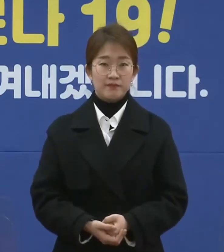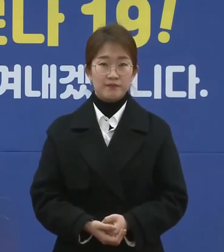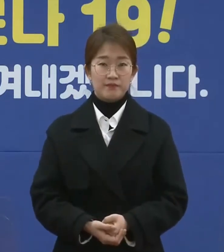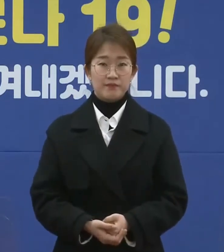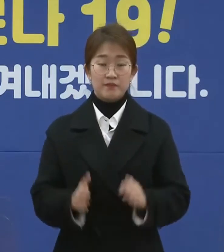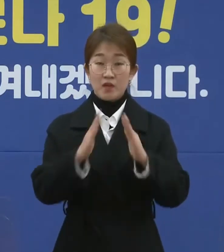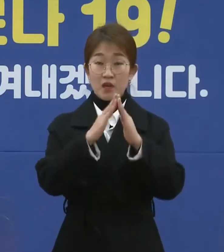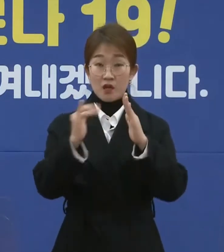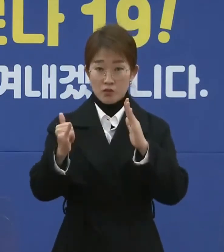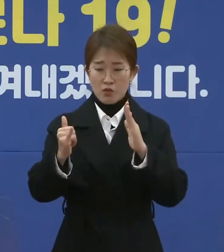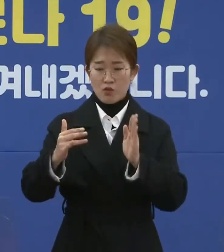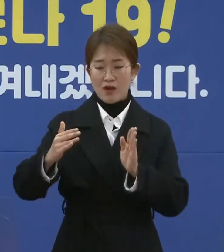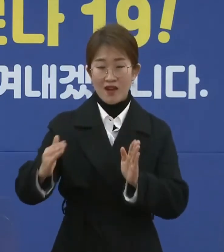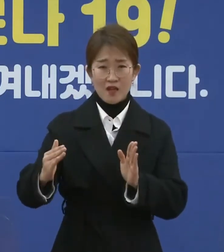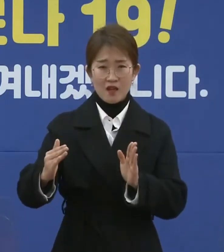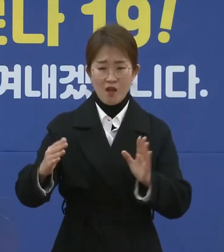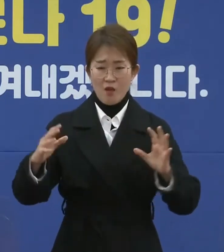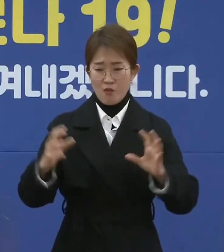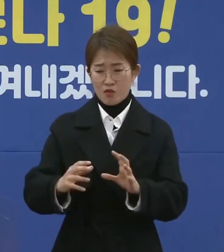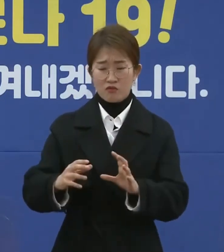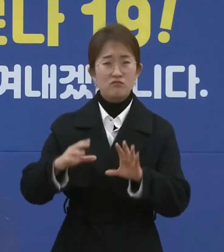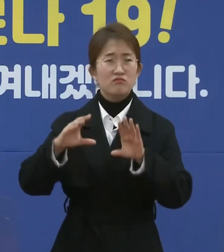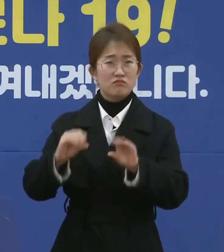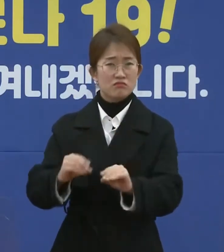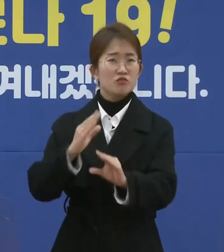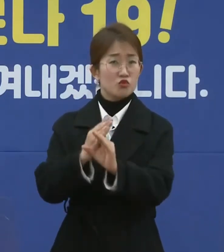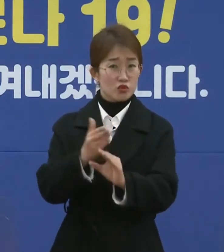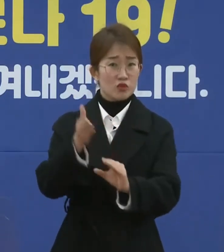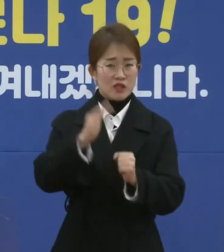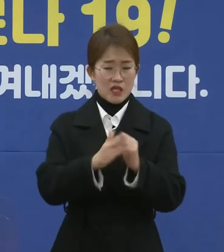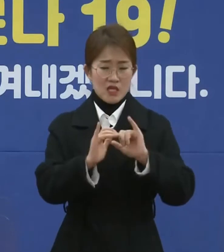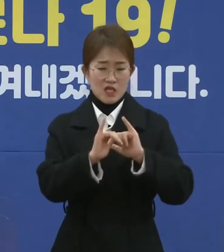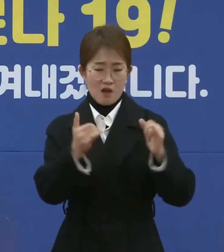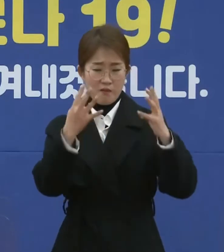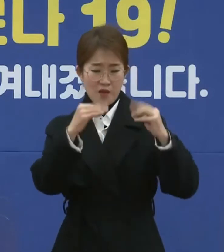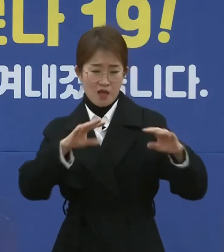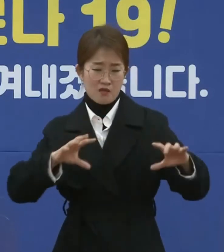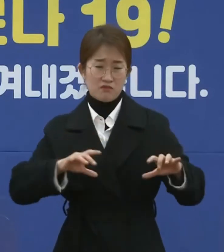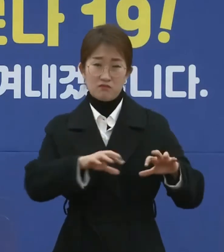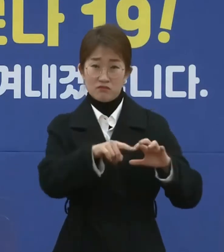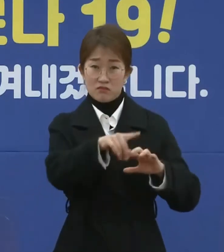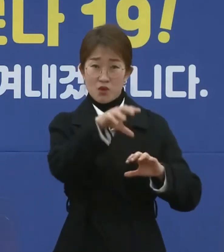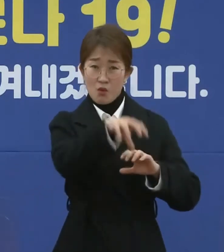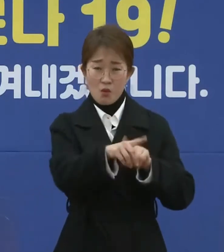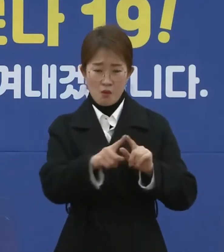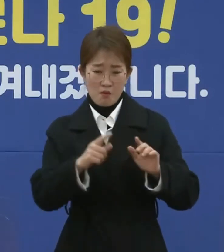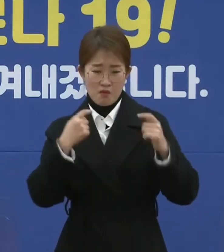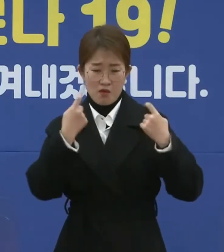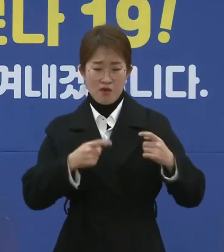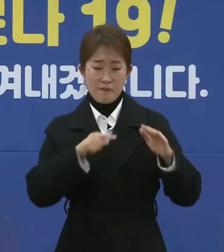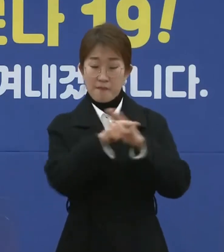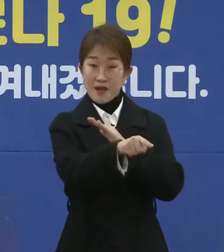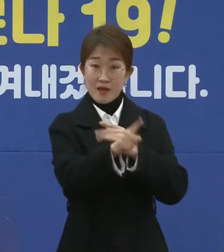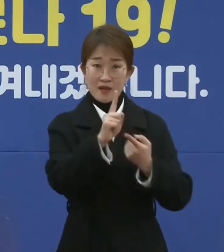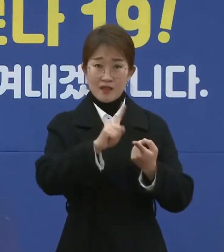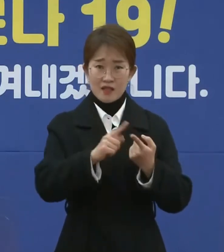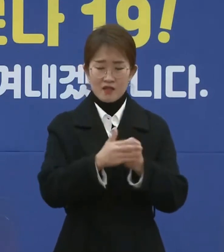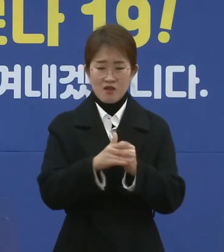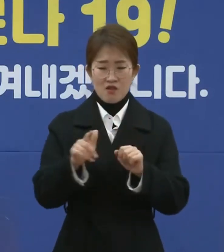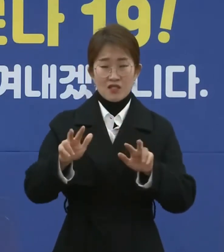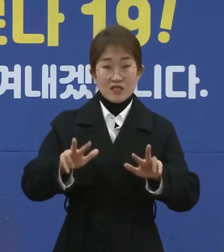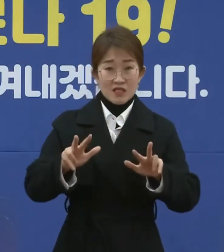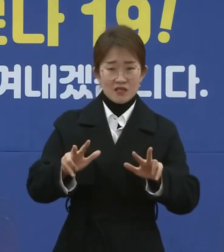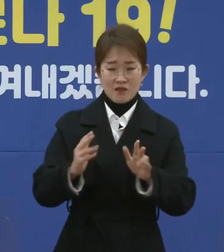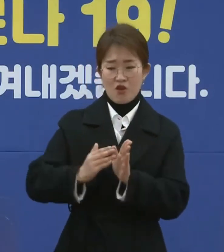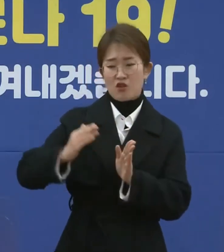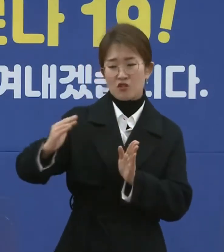가족 간 모임도 피하고 있는데 인파가 몰리는 곳으로 여행을 가는 것은 코로나 확산 차단을 위해 강화된